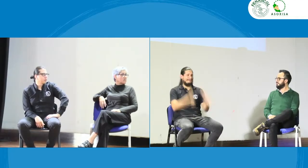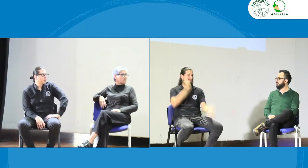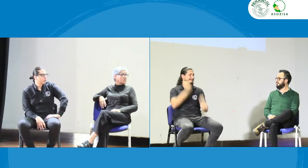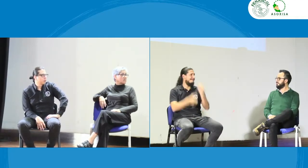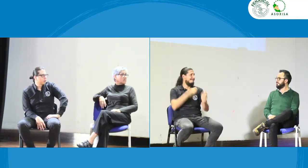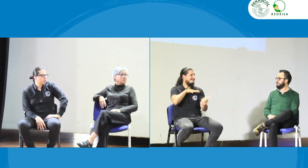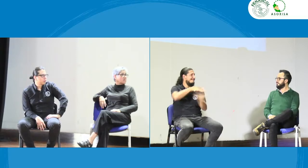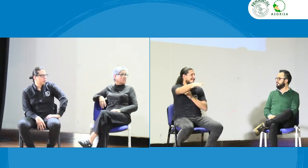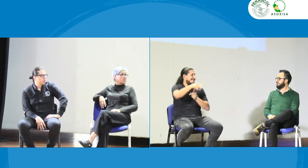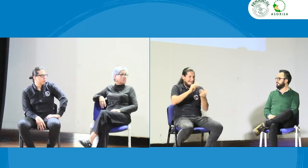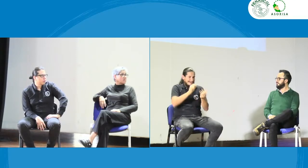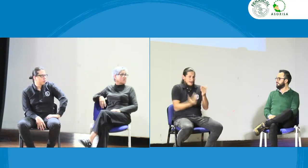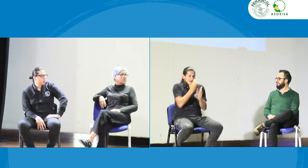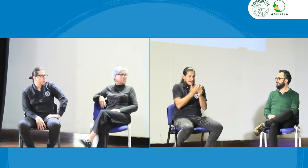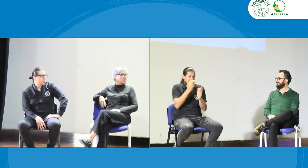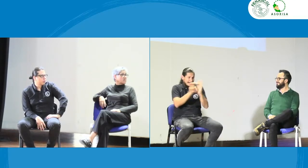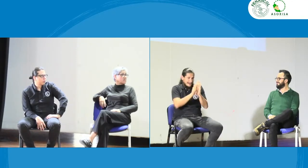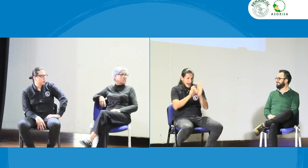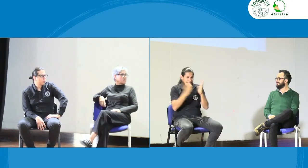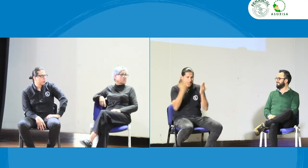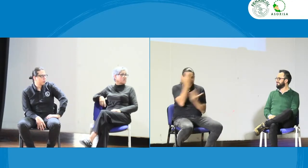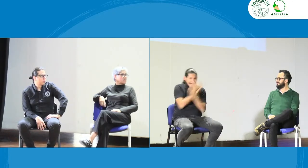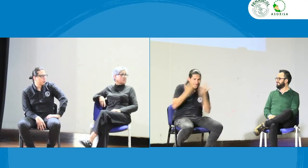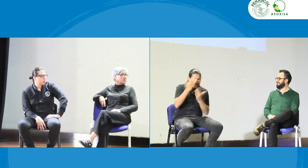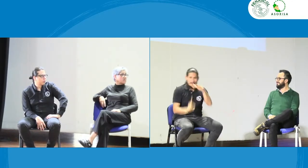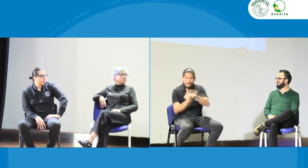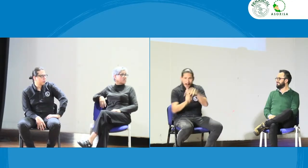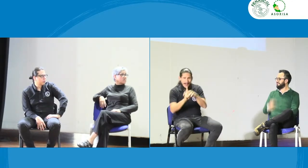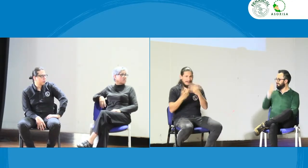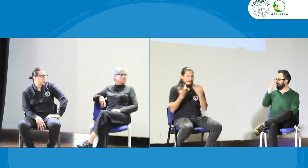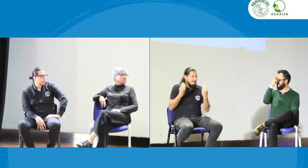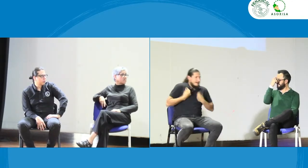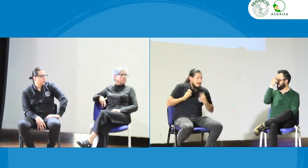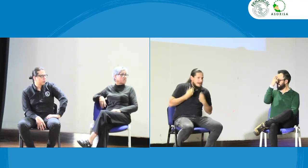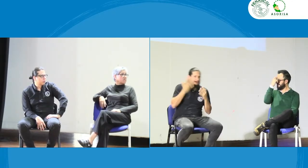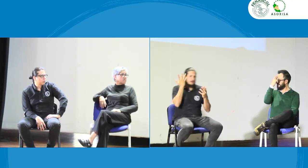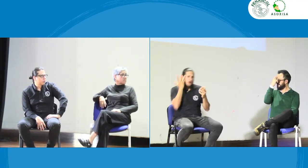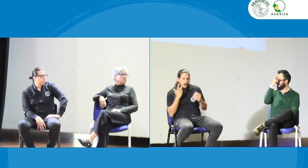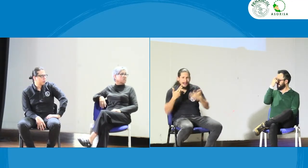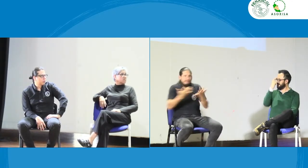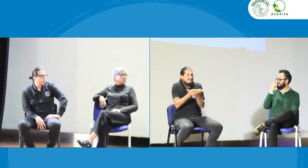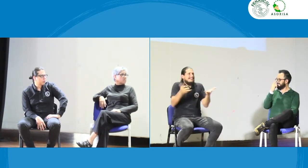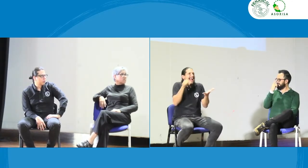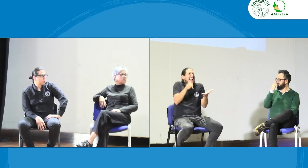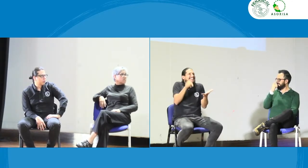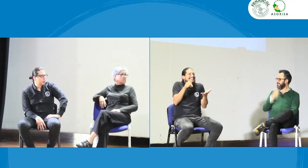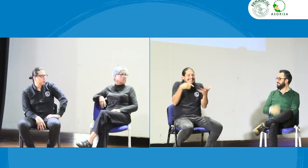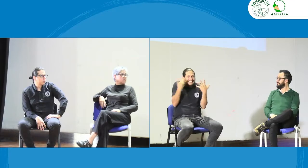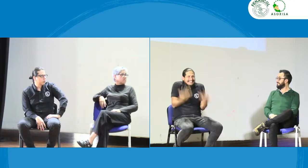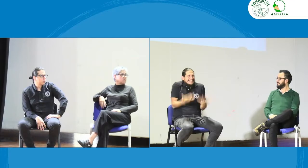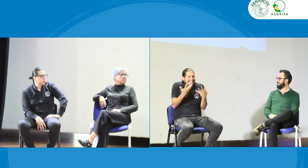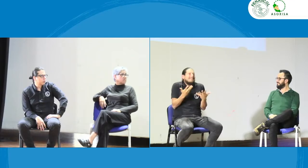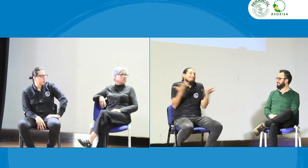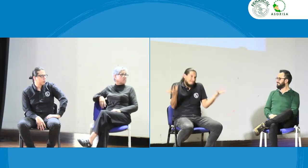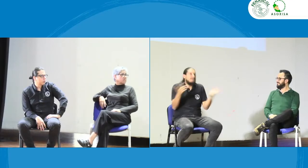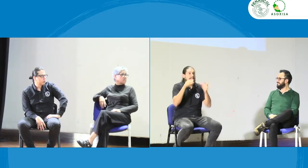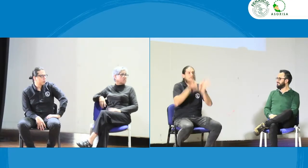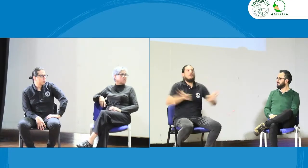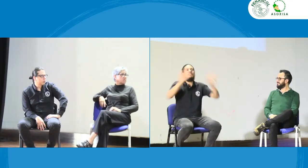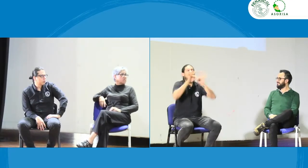academia va variando todo va variando las teorías los análisis las situaciones las vivencias las experiencias todo esto varía y así mismo se